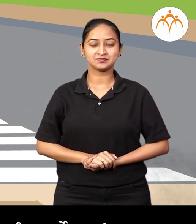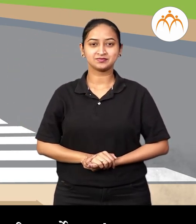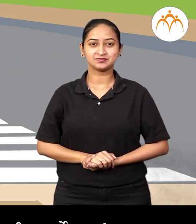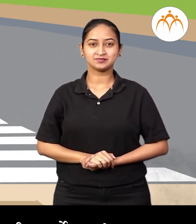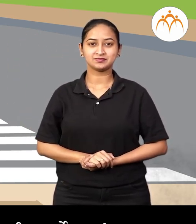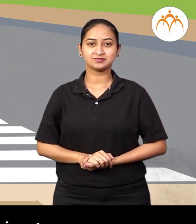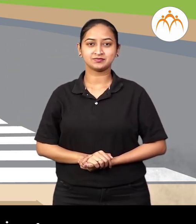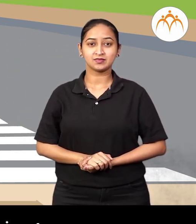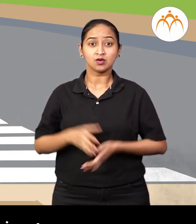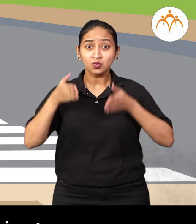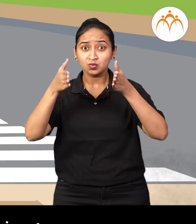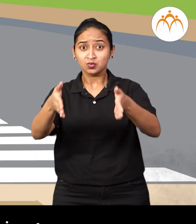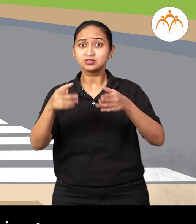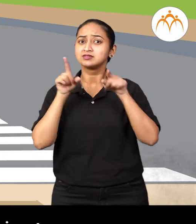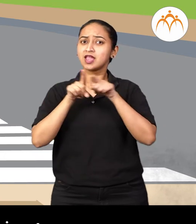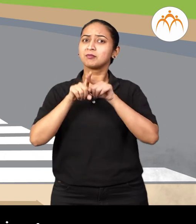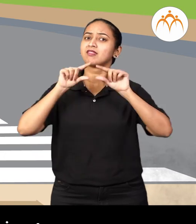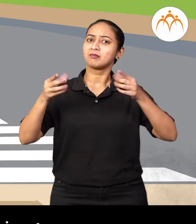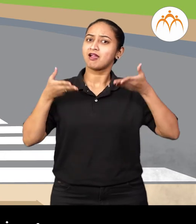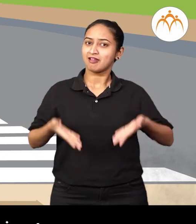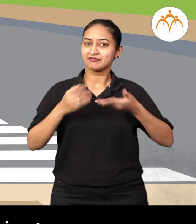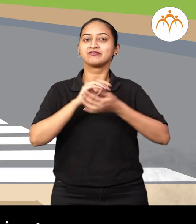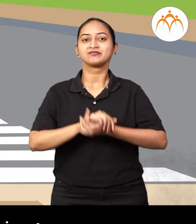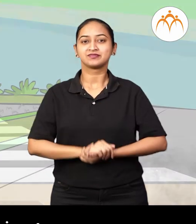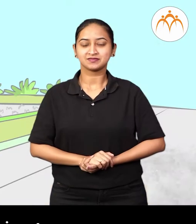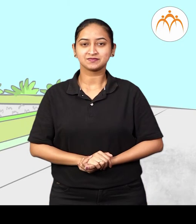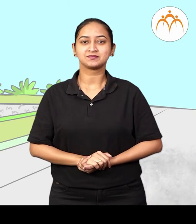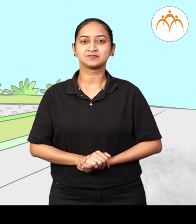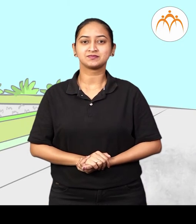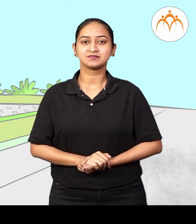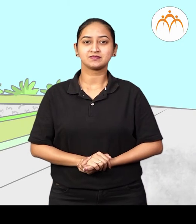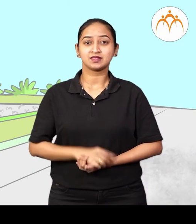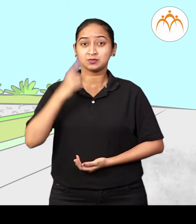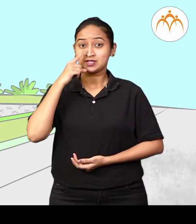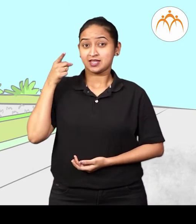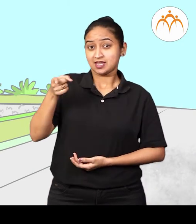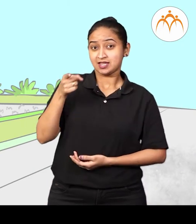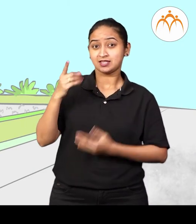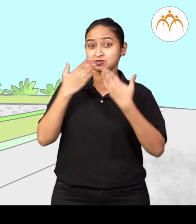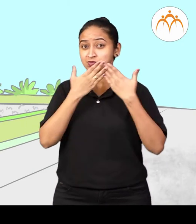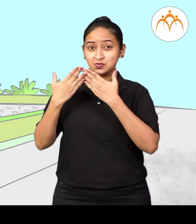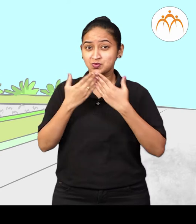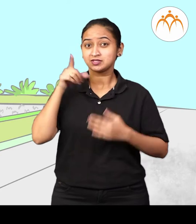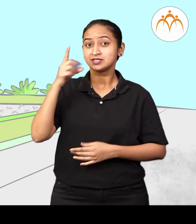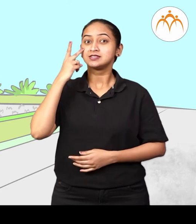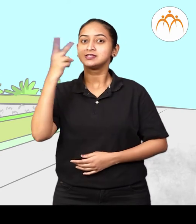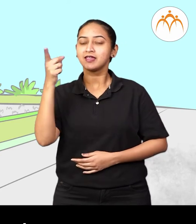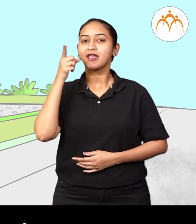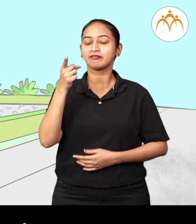पत मंजेच रस्तावर का सरीता ही शाडा बग प्रेरणा